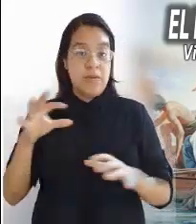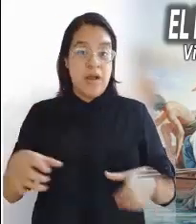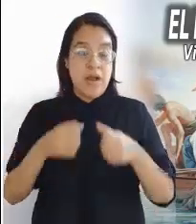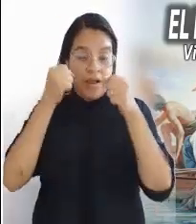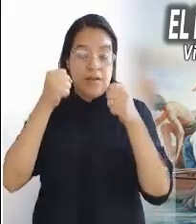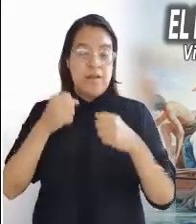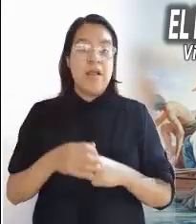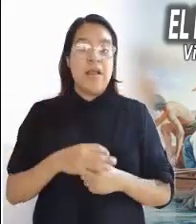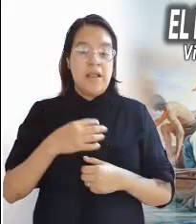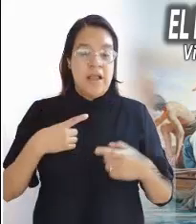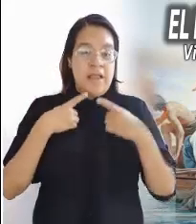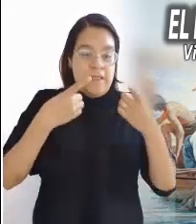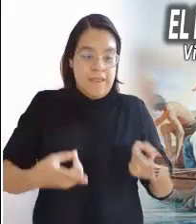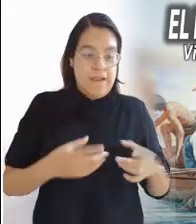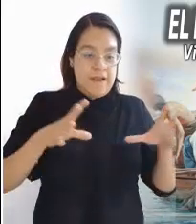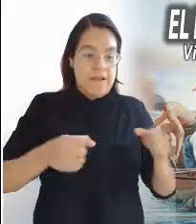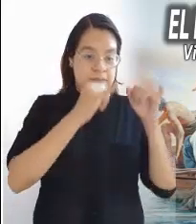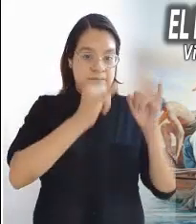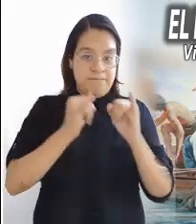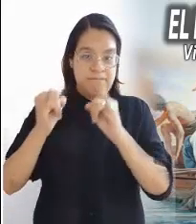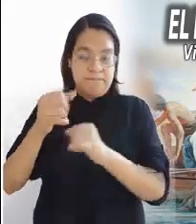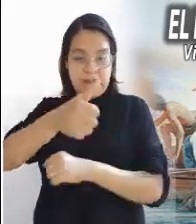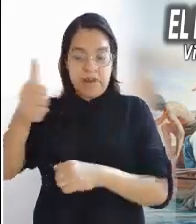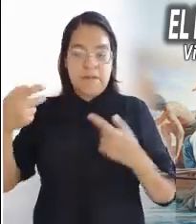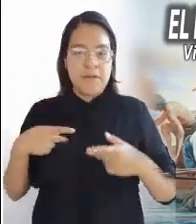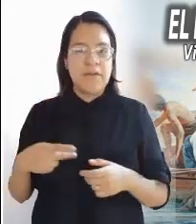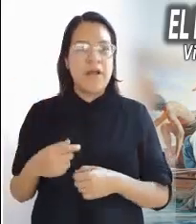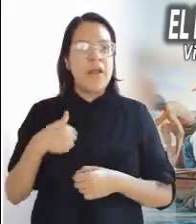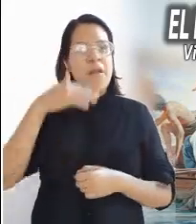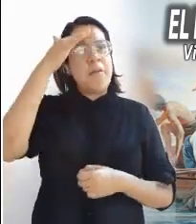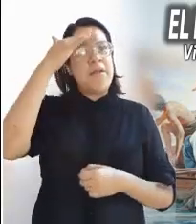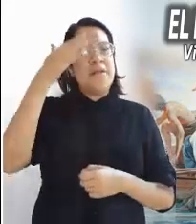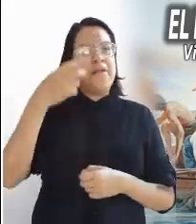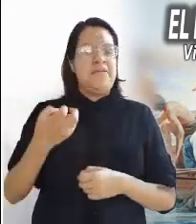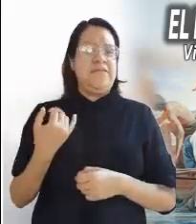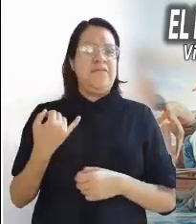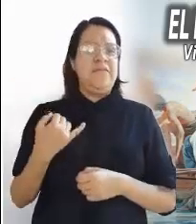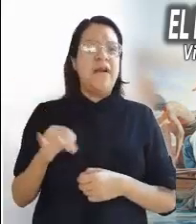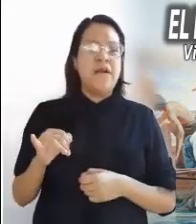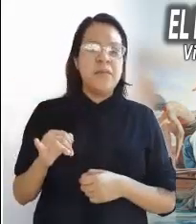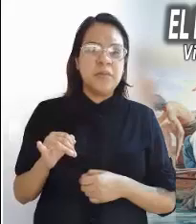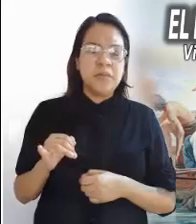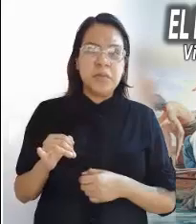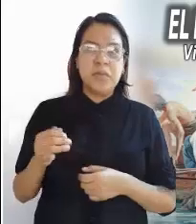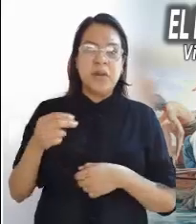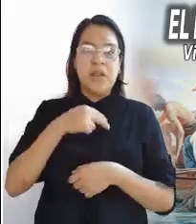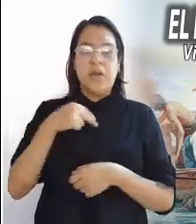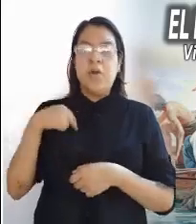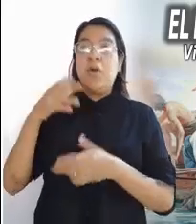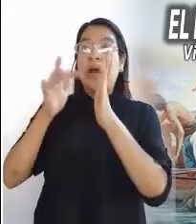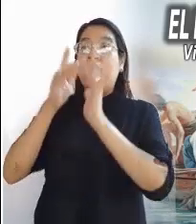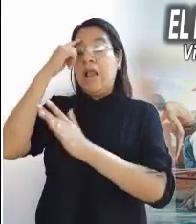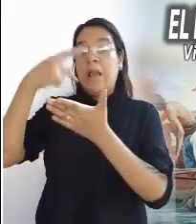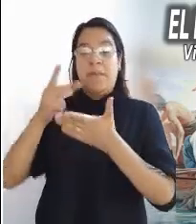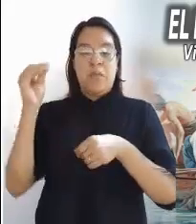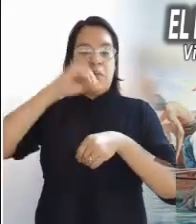dar una salvación integral a cada persona. Resulta hasta ridículo que dejando este nombre, nos